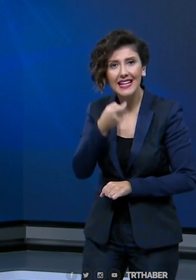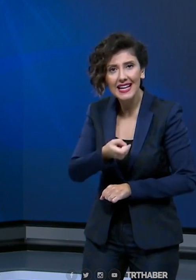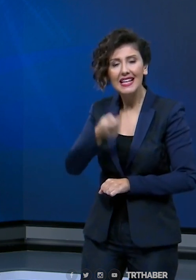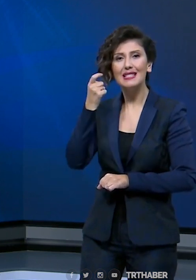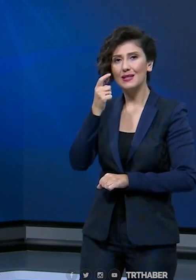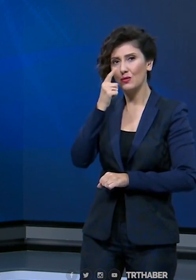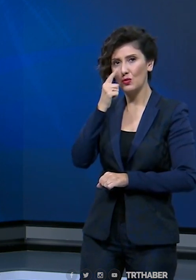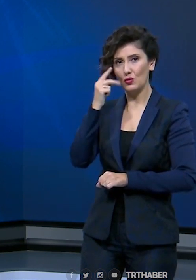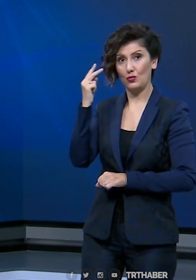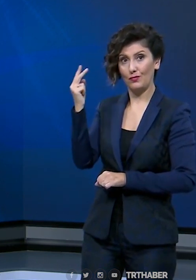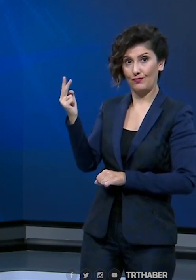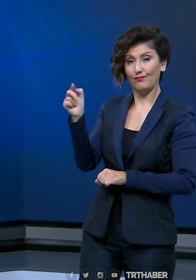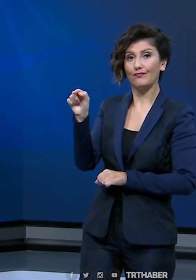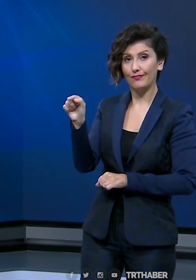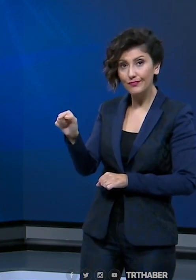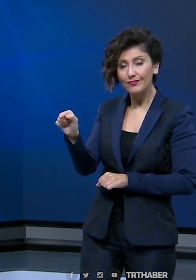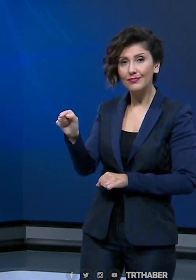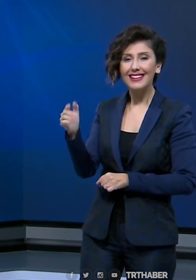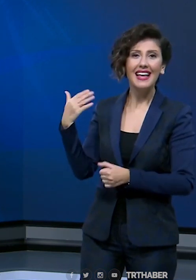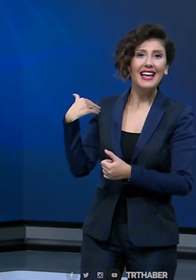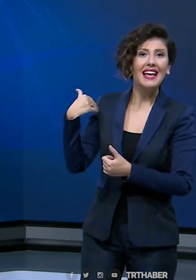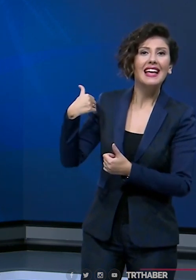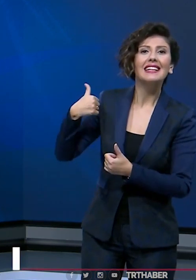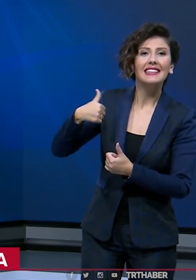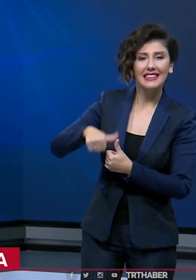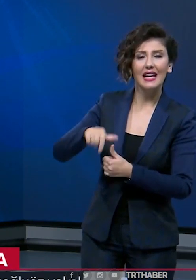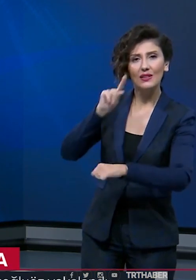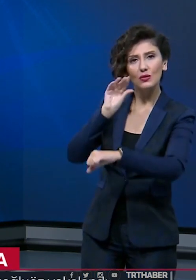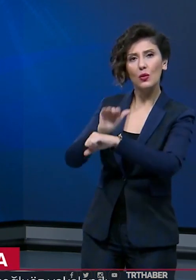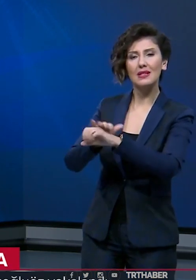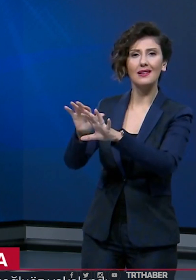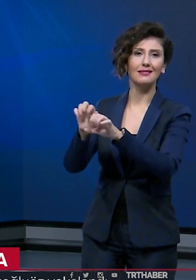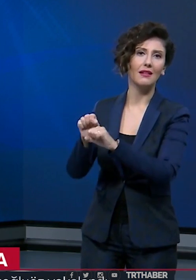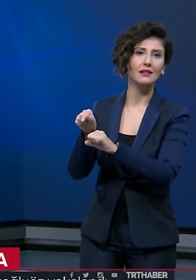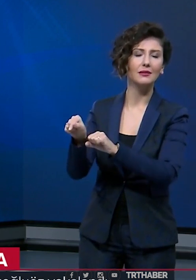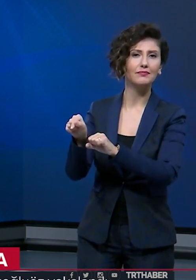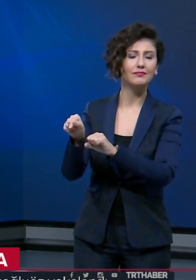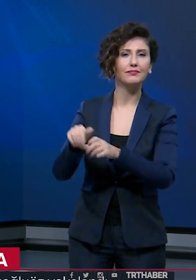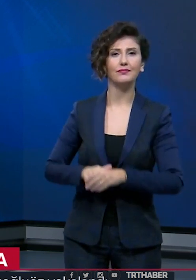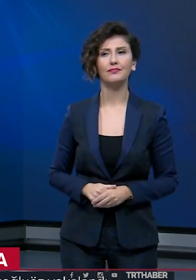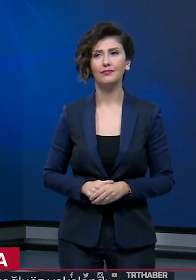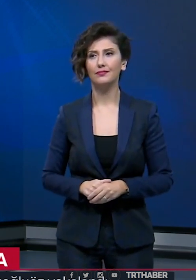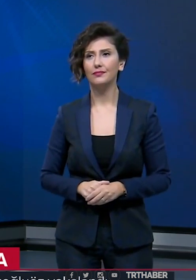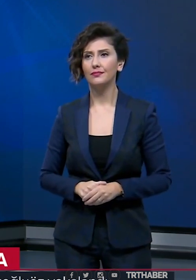eski müdürü Ercan Özoğlu Öz yeniden gözaltına alındı.